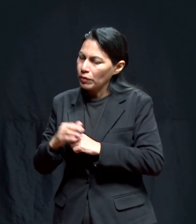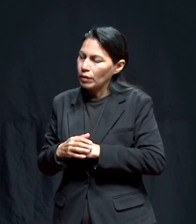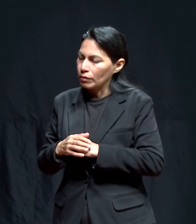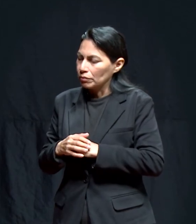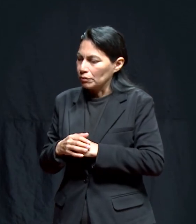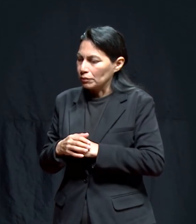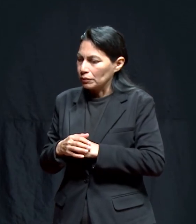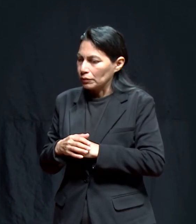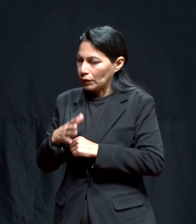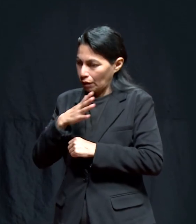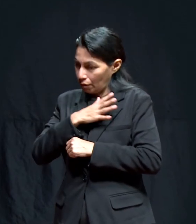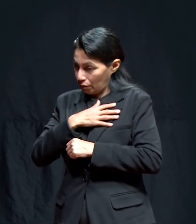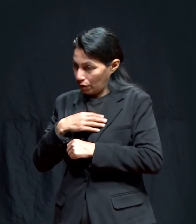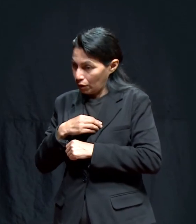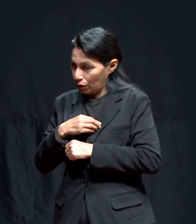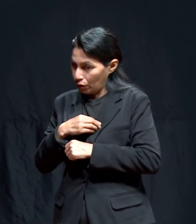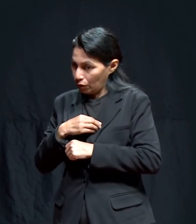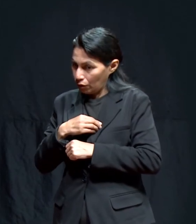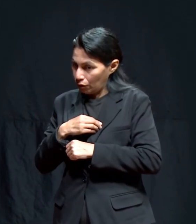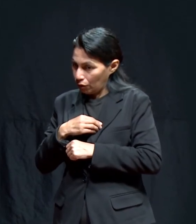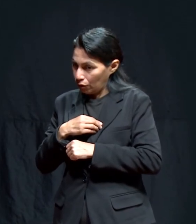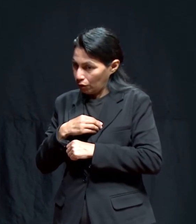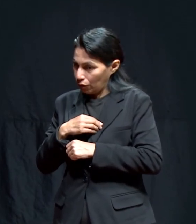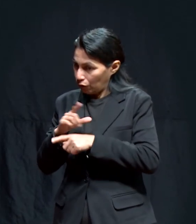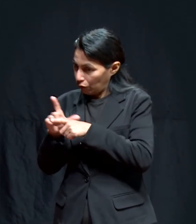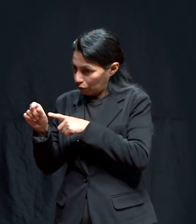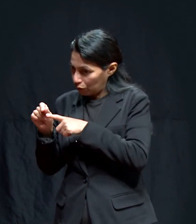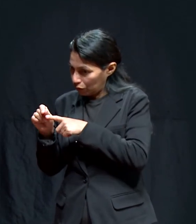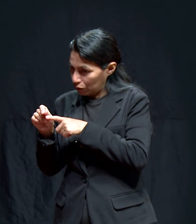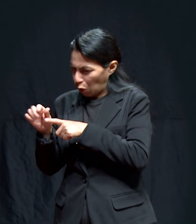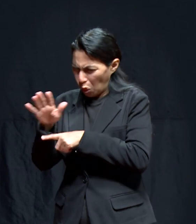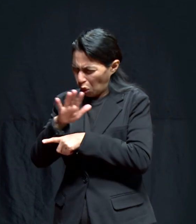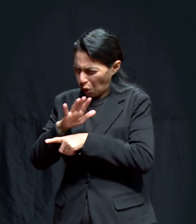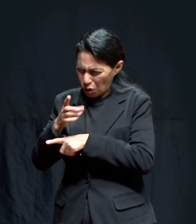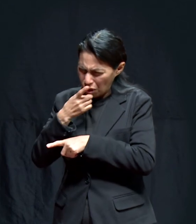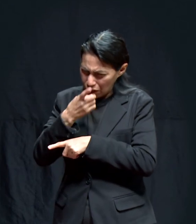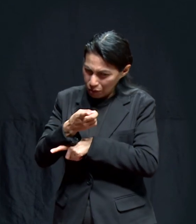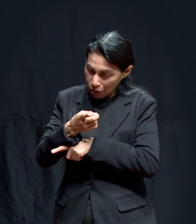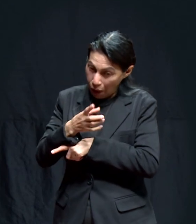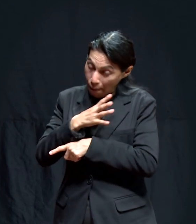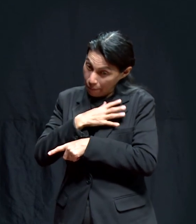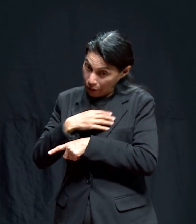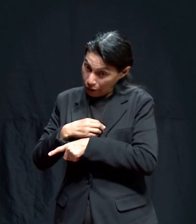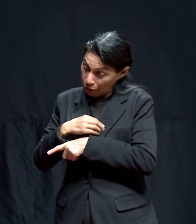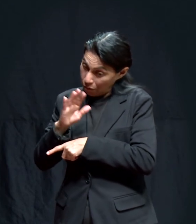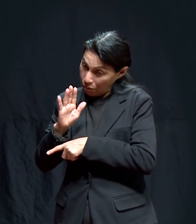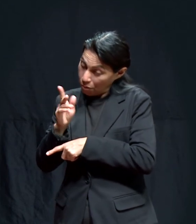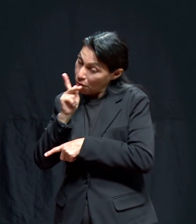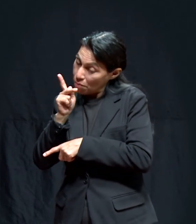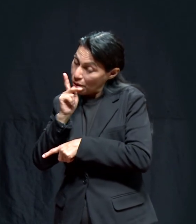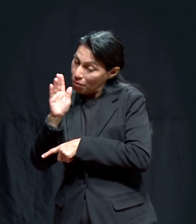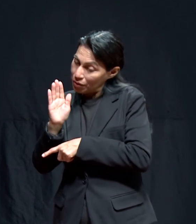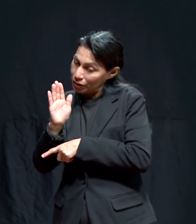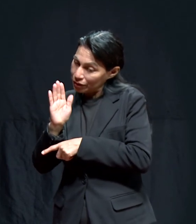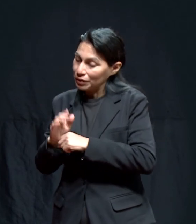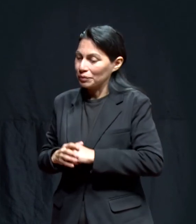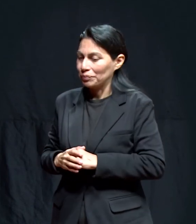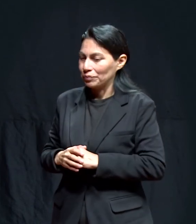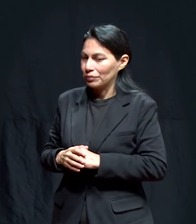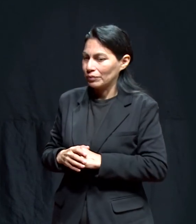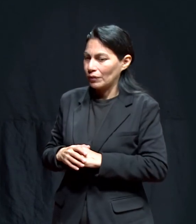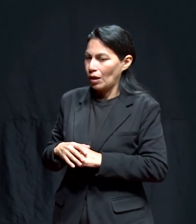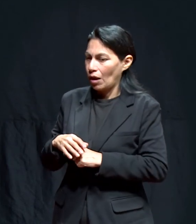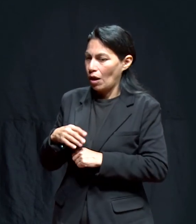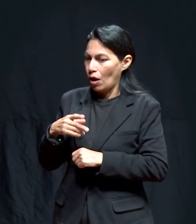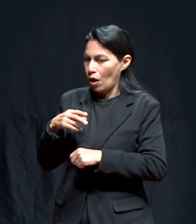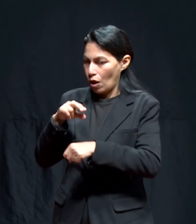y hablamos al hijo porque con él consultamos todo porque ahora es nuestro papá. Es un médico. Él es